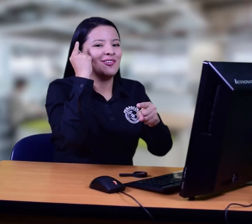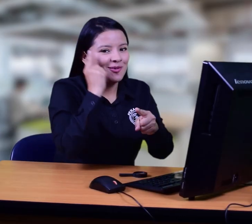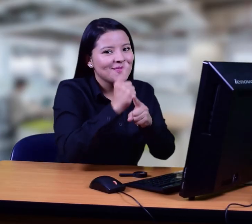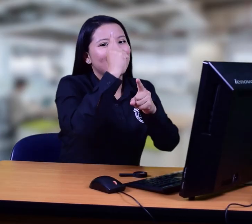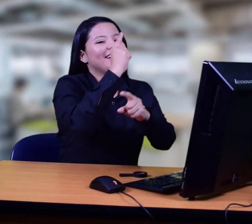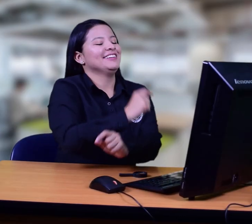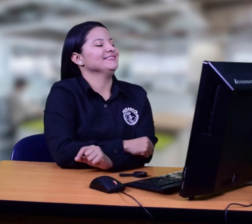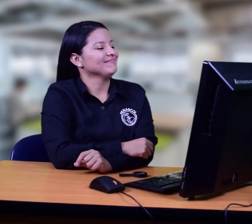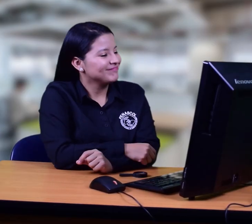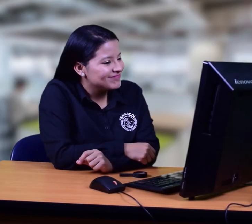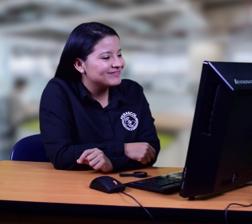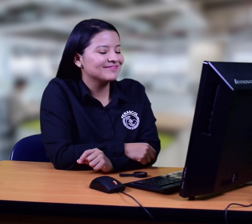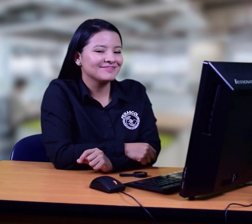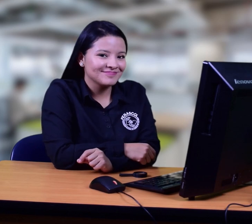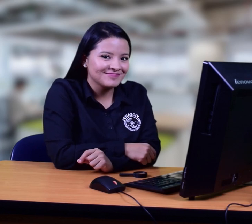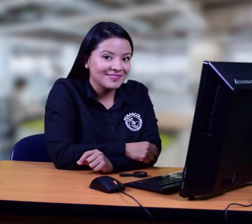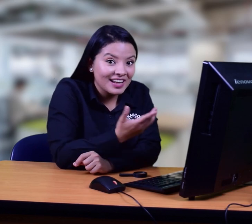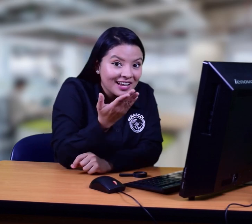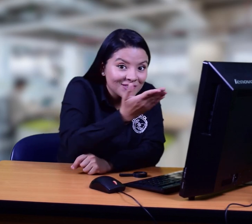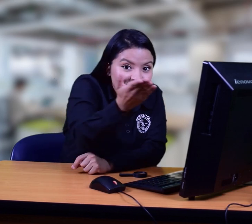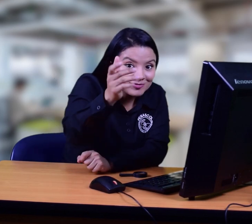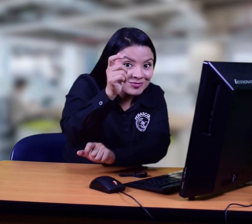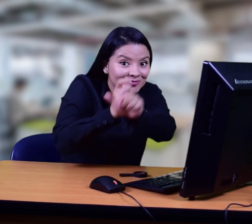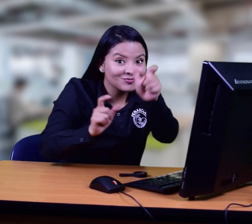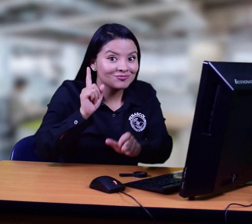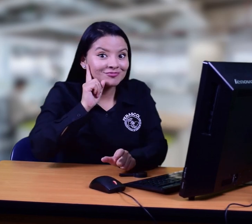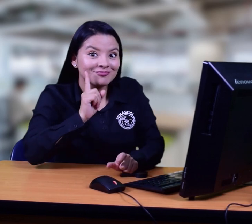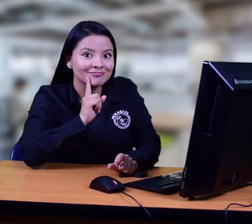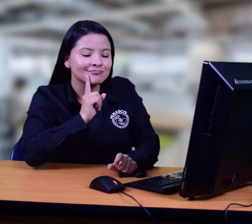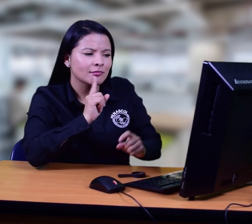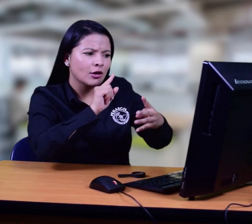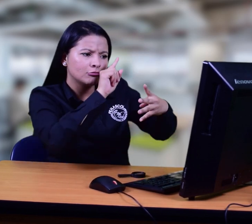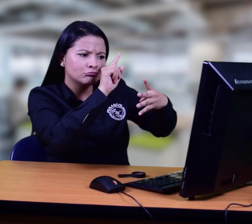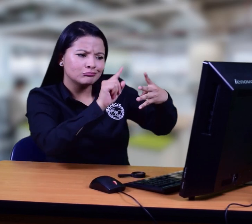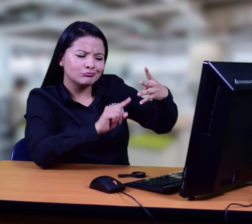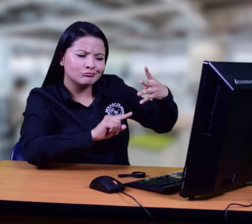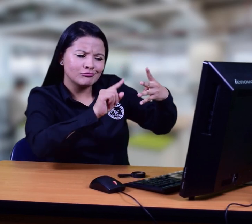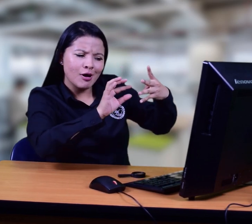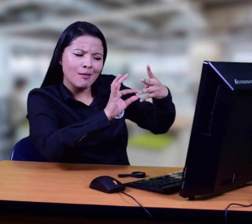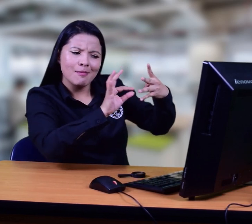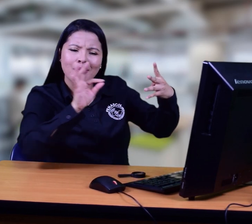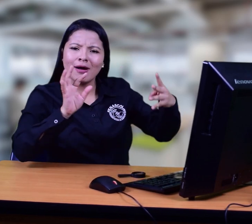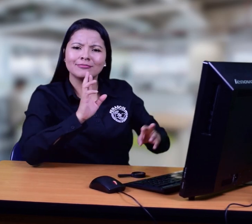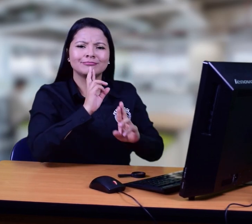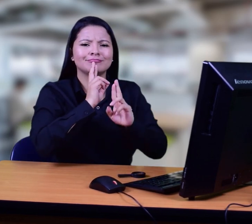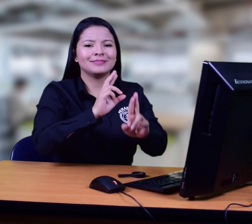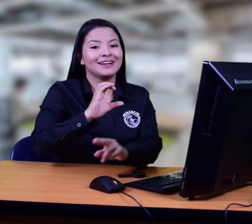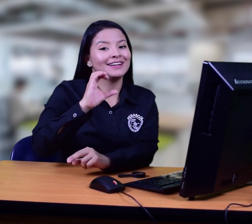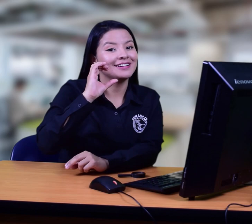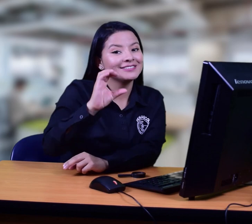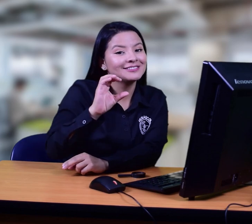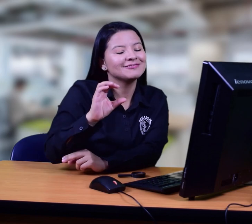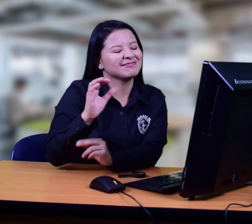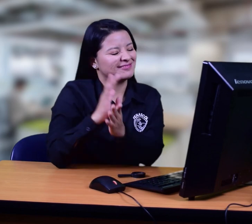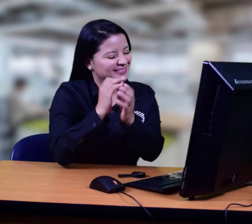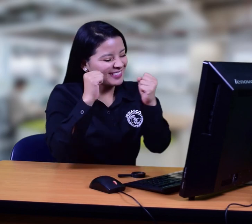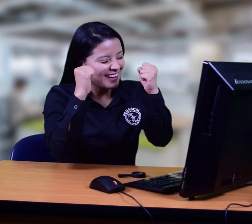Así es. Esa es la respuesta. Felicidades a los que participaron y escogieron esta opción.